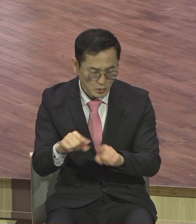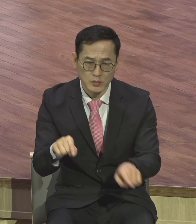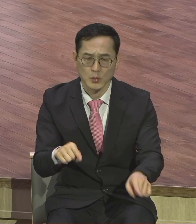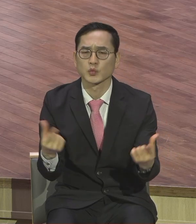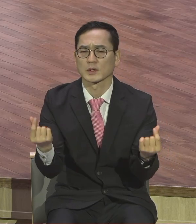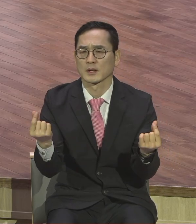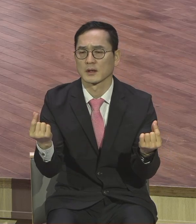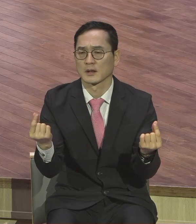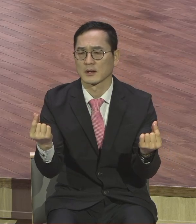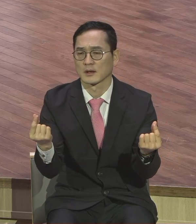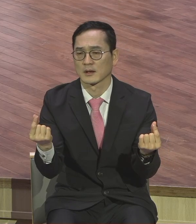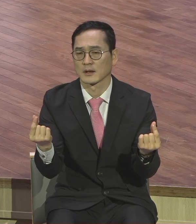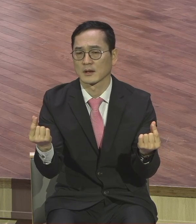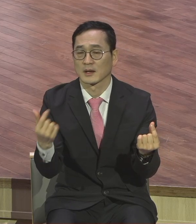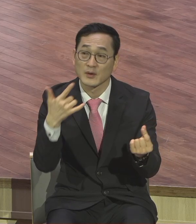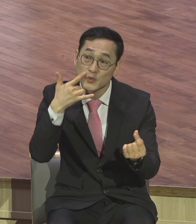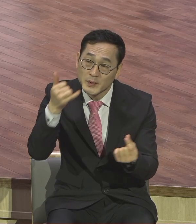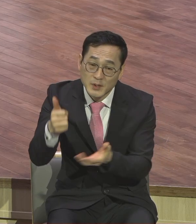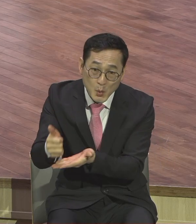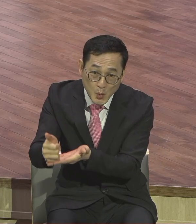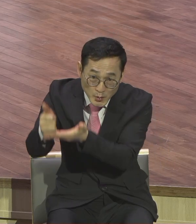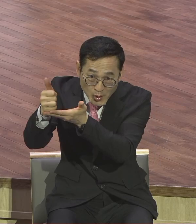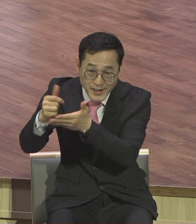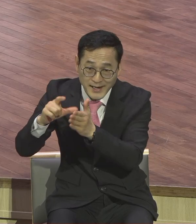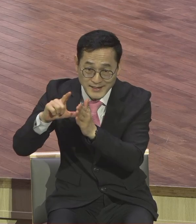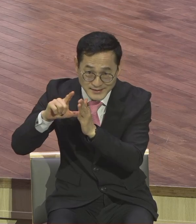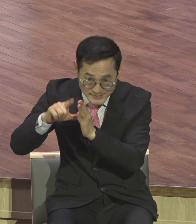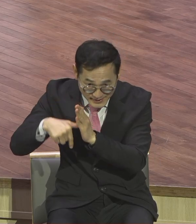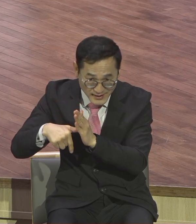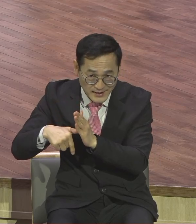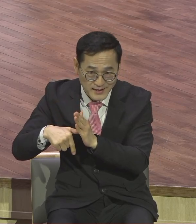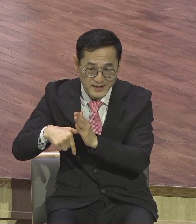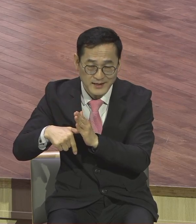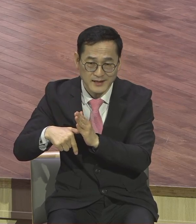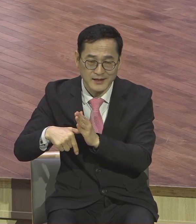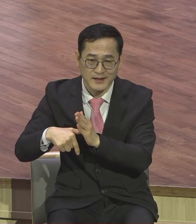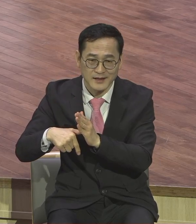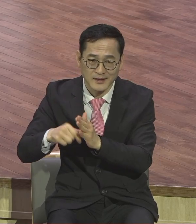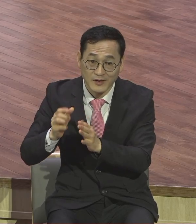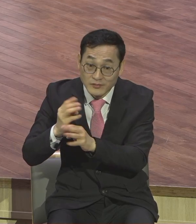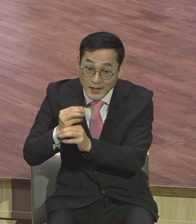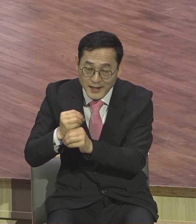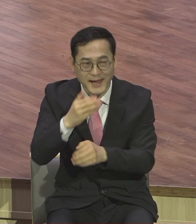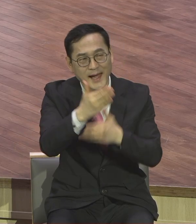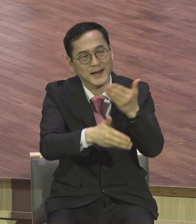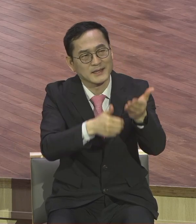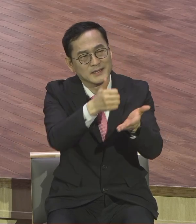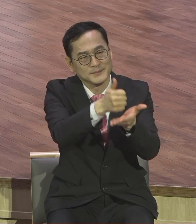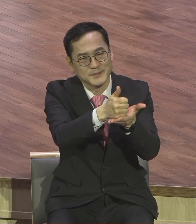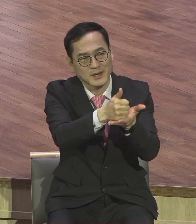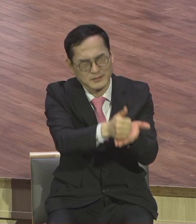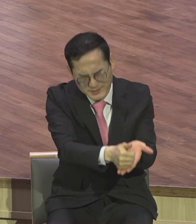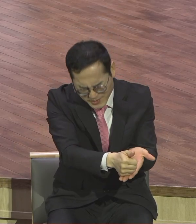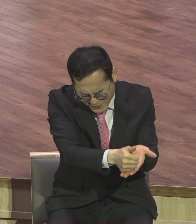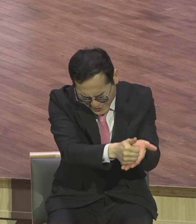부모를 공경할 때 하는 때 어떤 자세가 되느냐. 하나님을 경외하듯이